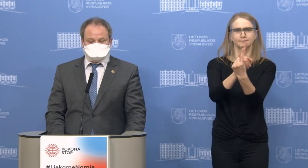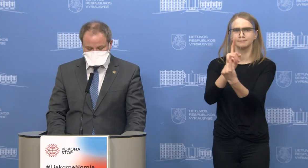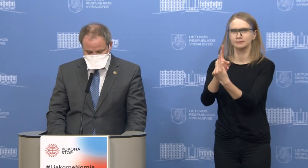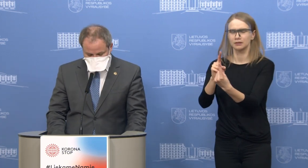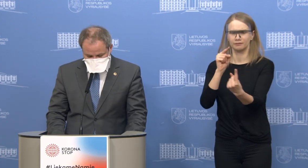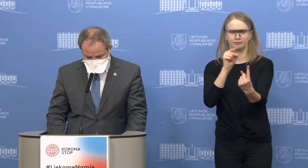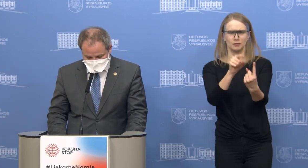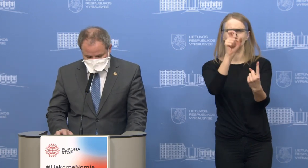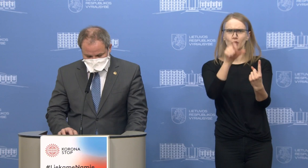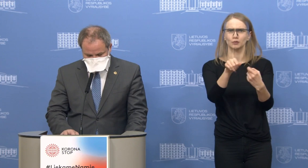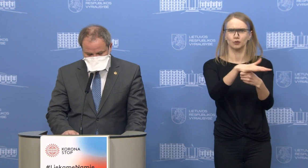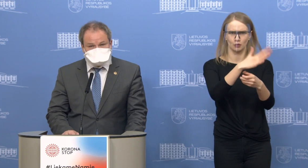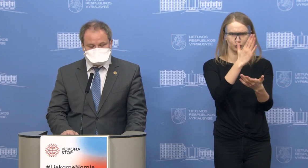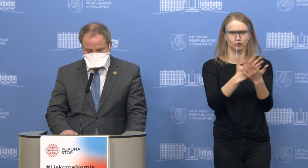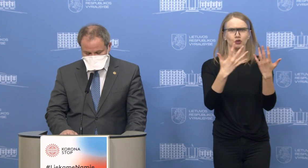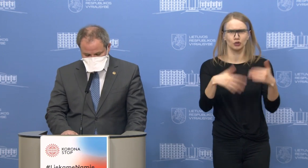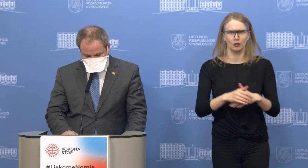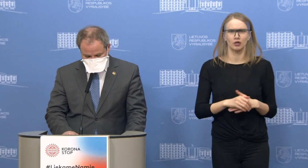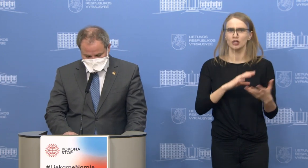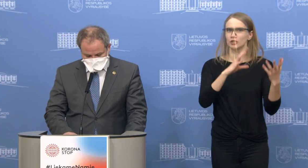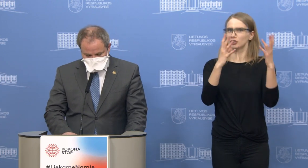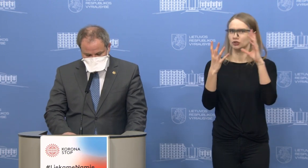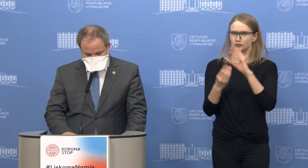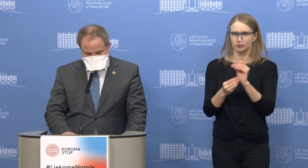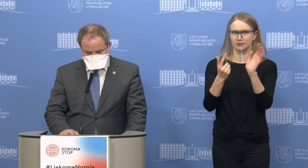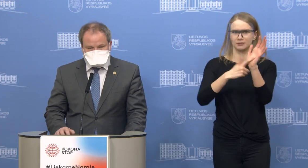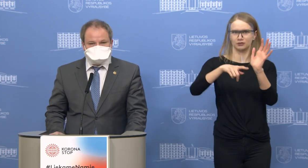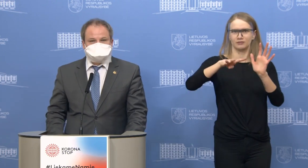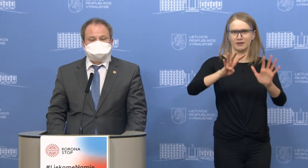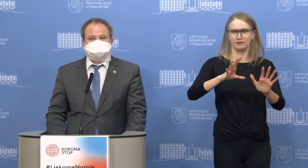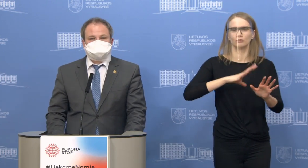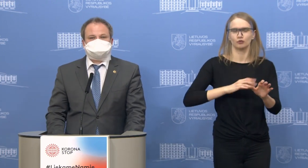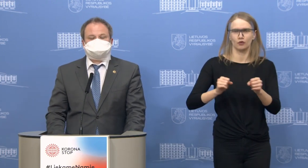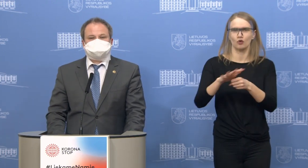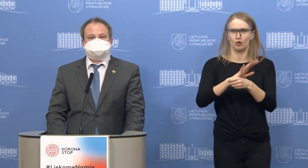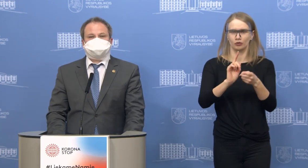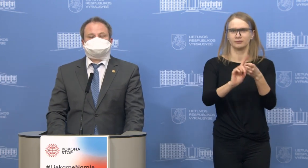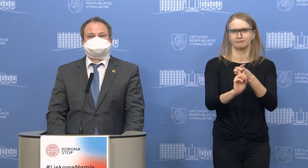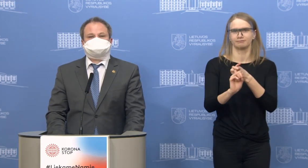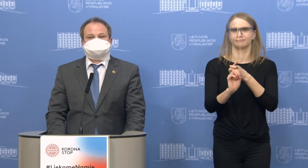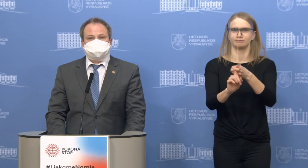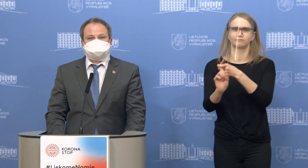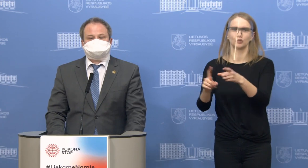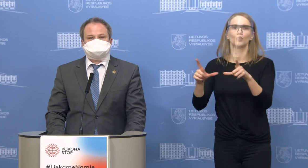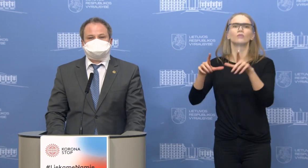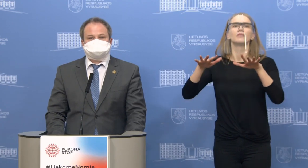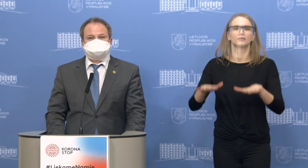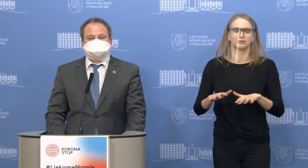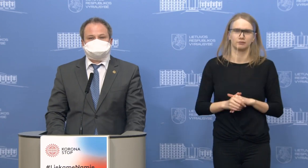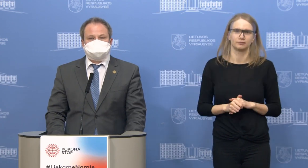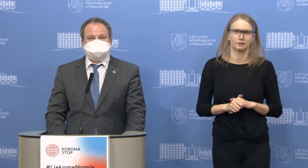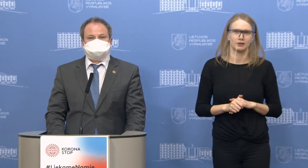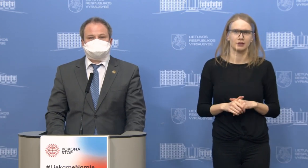užsikrėtusiais asmenėmis. Tai 79. Ir kaip jau girdėjote, tikrai buvo mestos visos pajėgos, kad